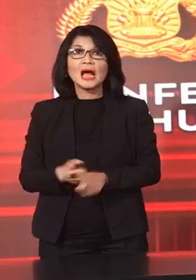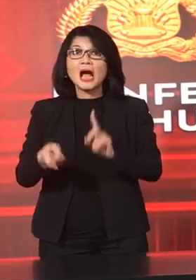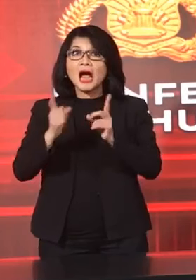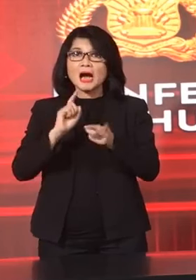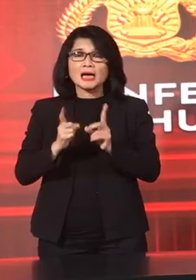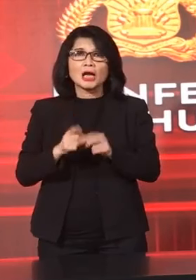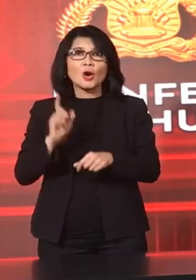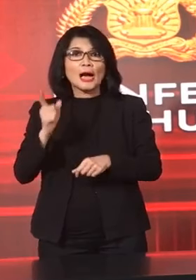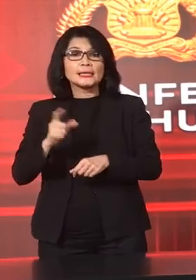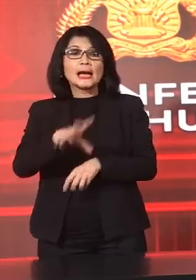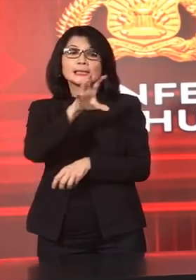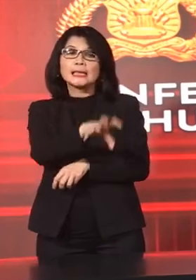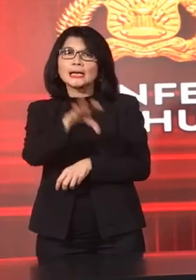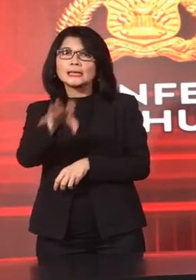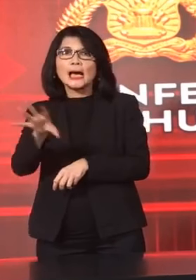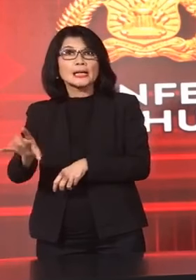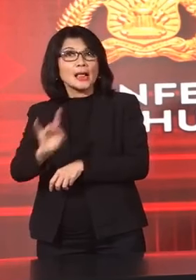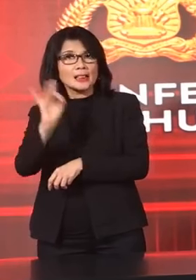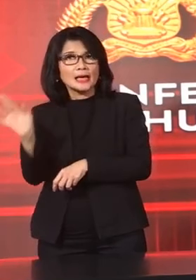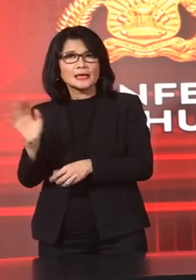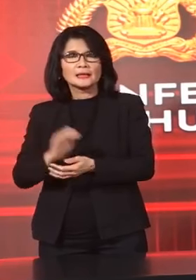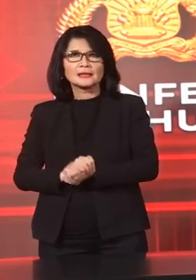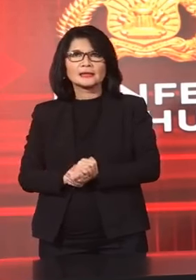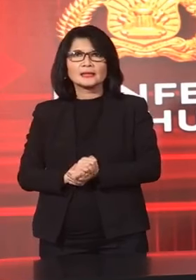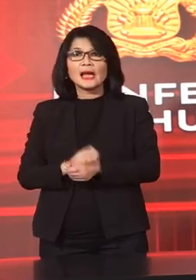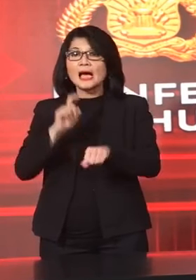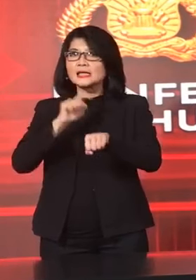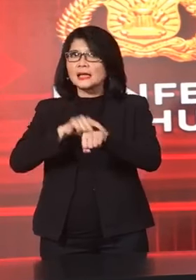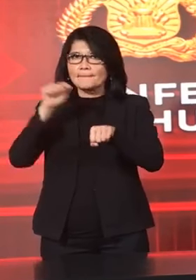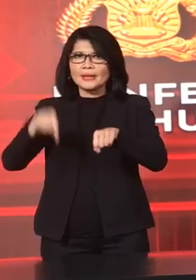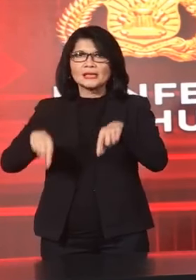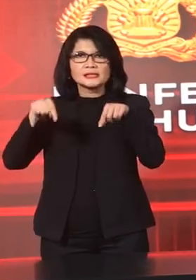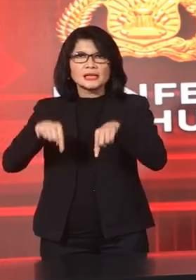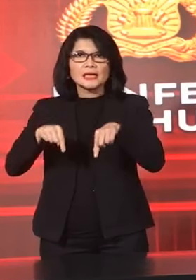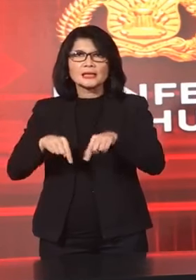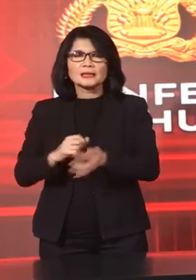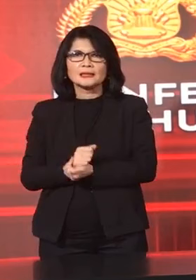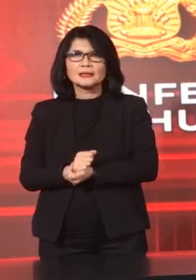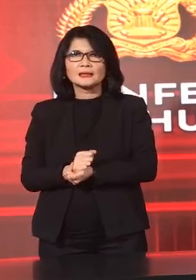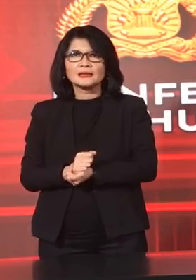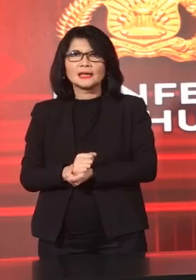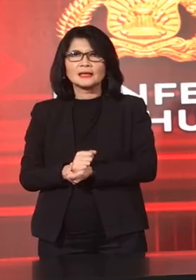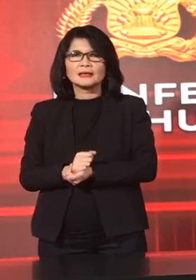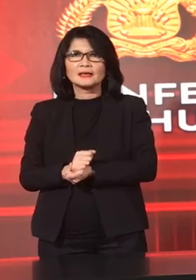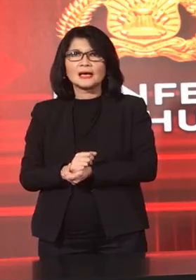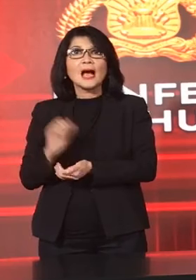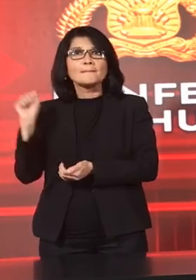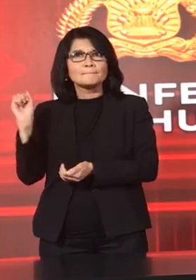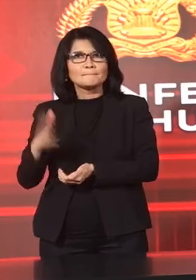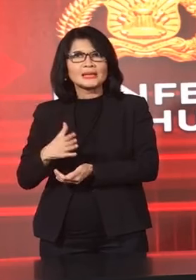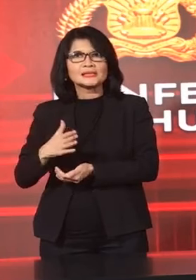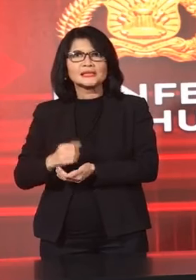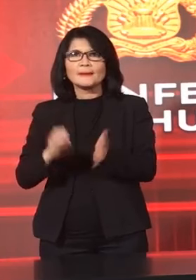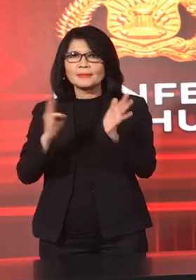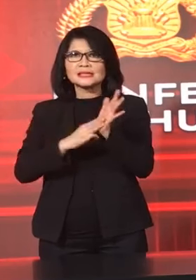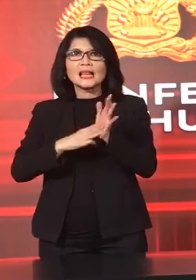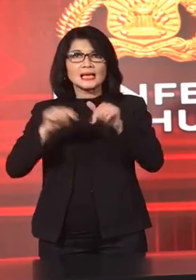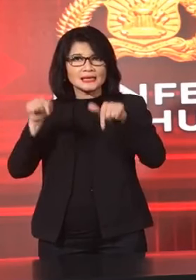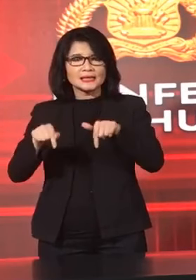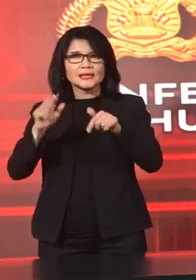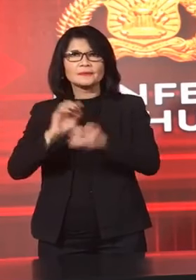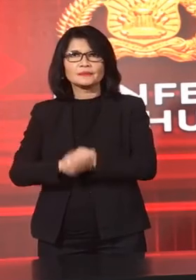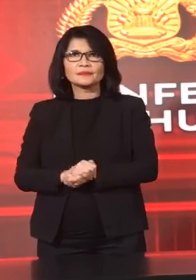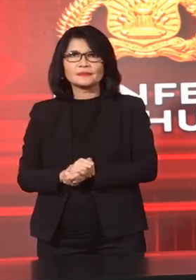Kalau ada di Daerah-daerah lain Sampai sekarang Yang kita update Adalah Kasus ini saja